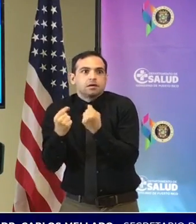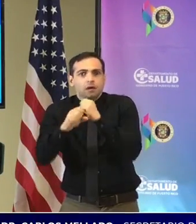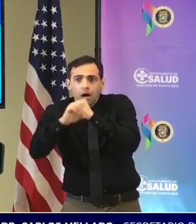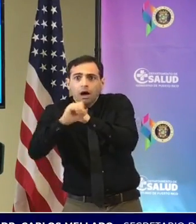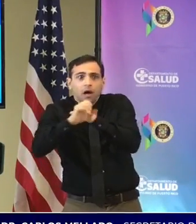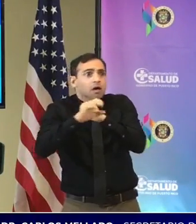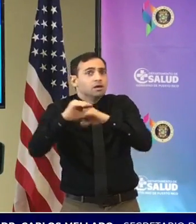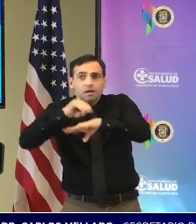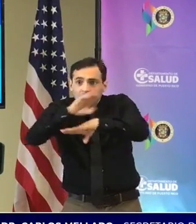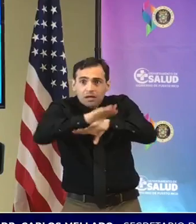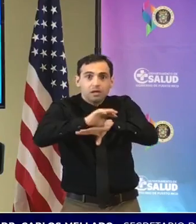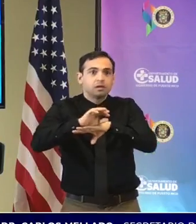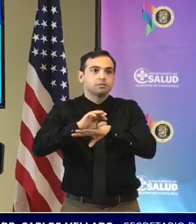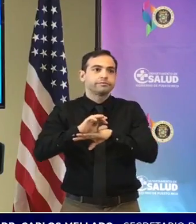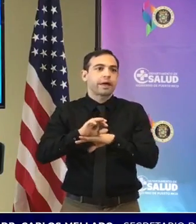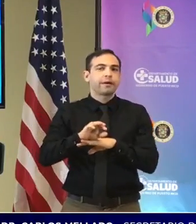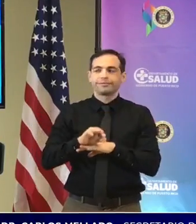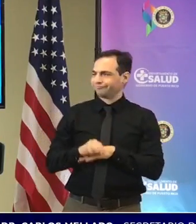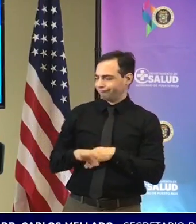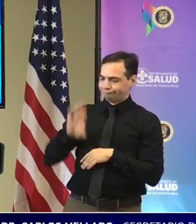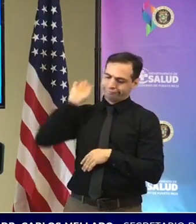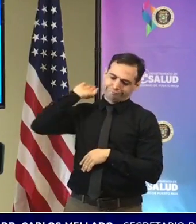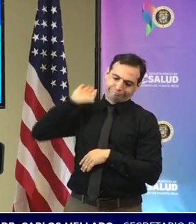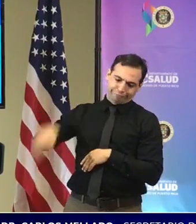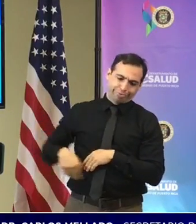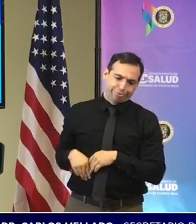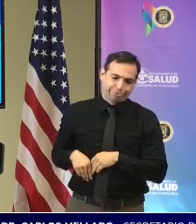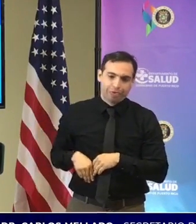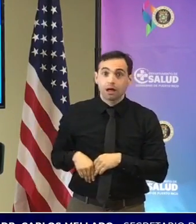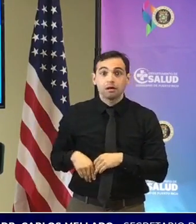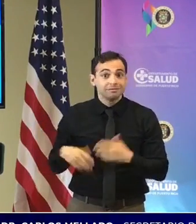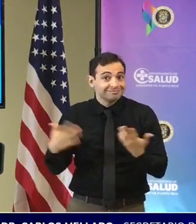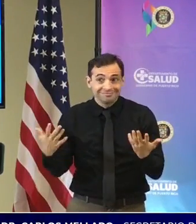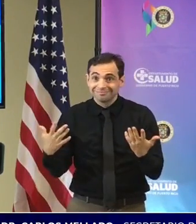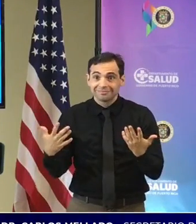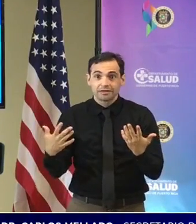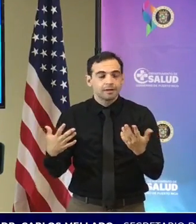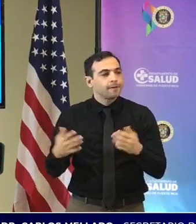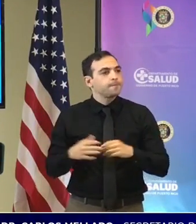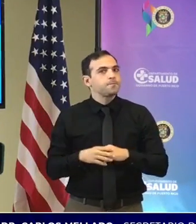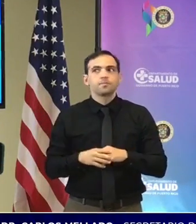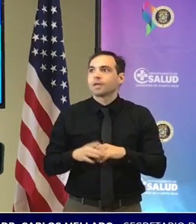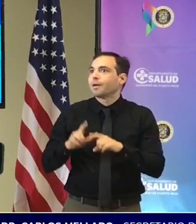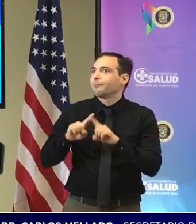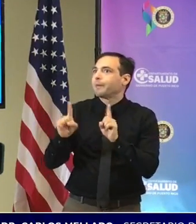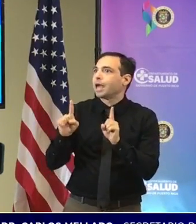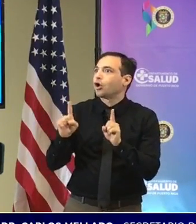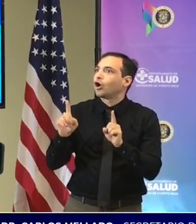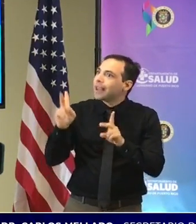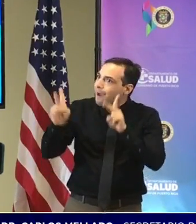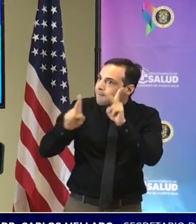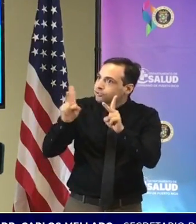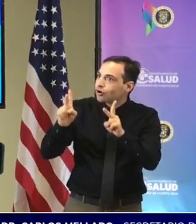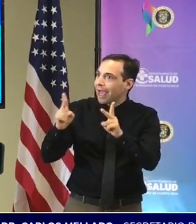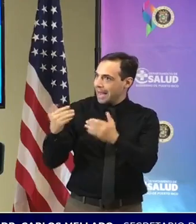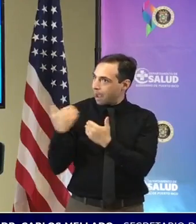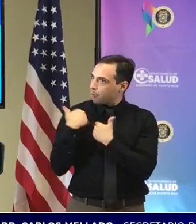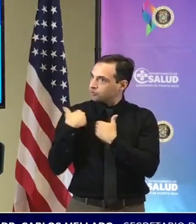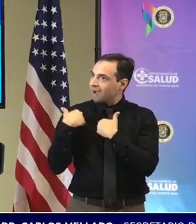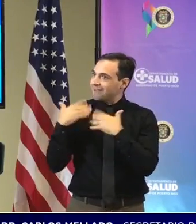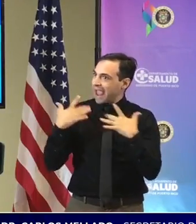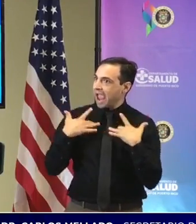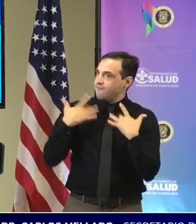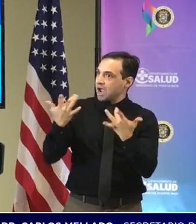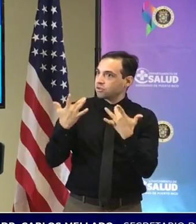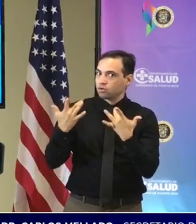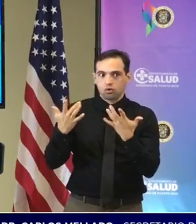¿entiendes? o sea las herramientas están secretario el problema es que también las personas a cargo de estos eventos o en los